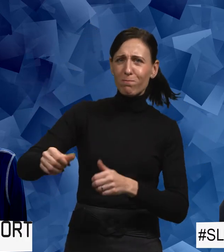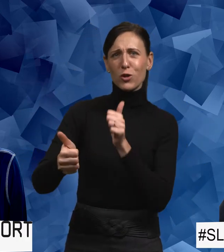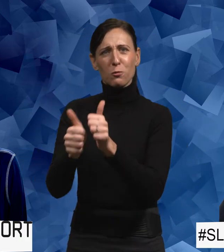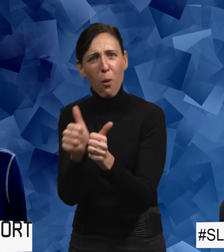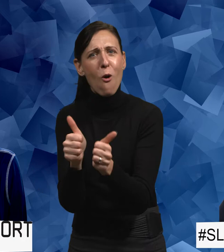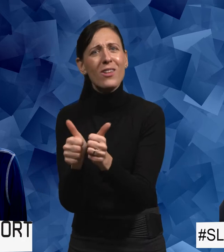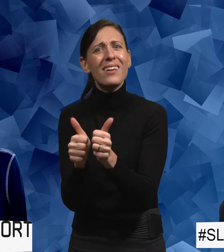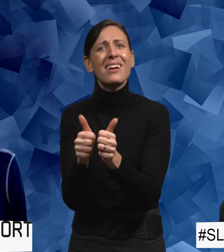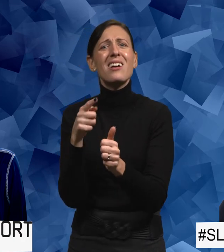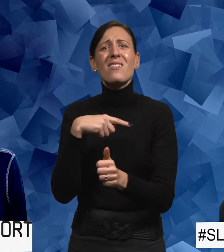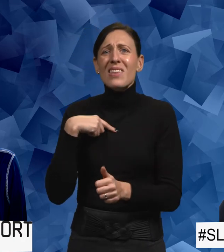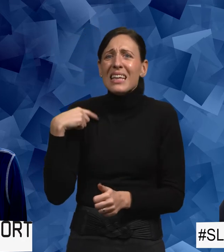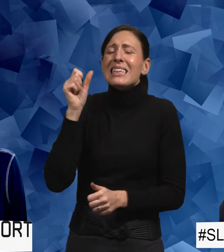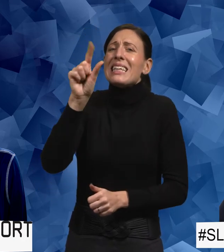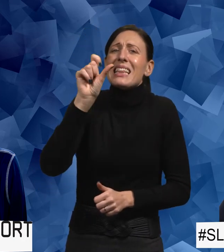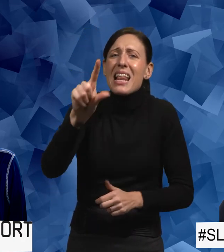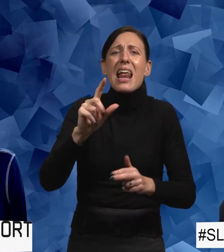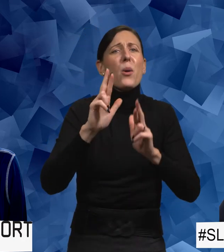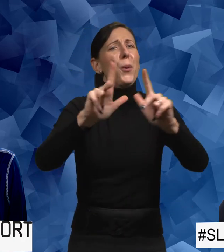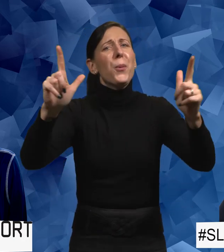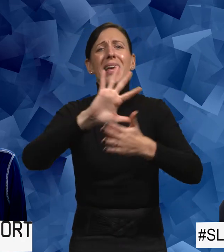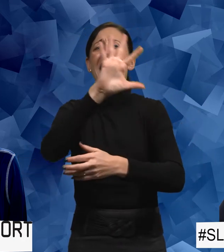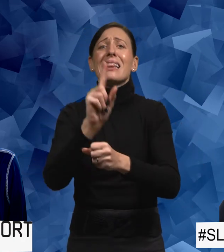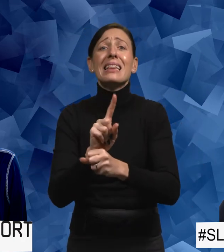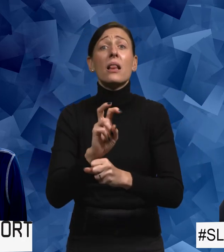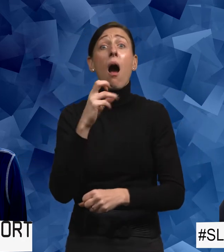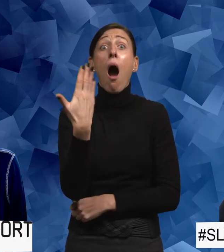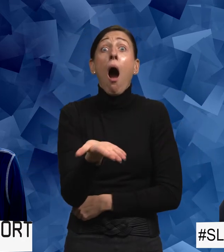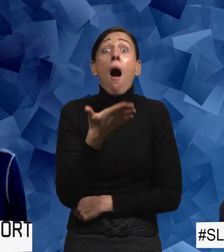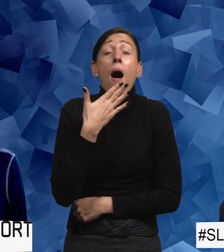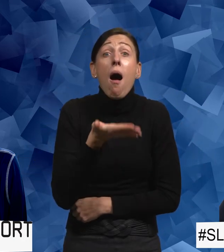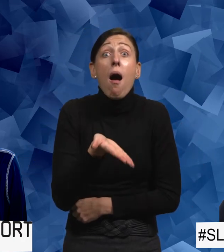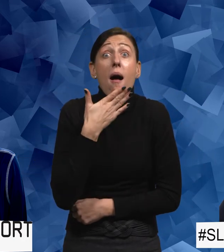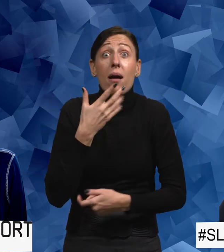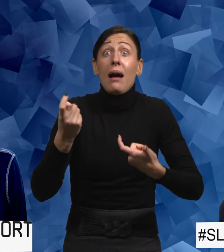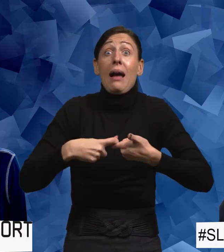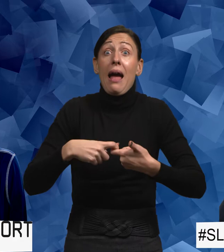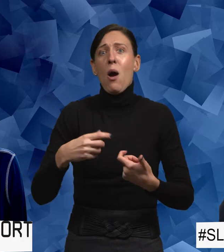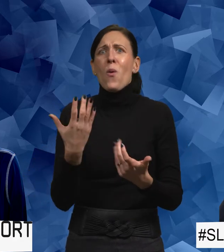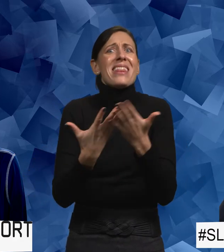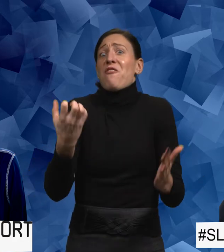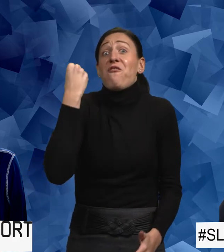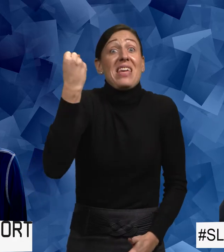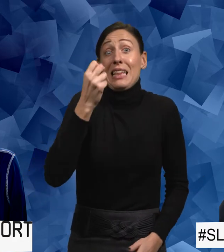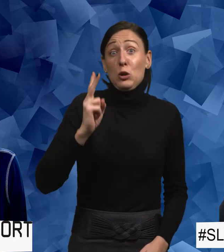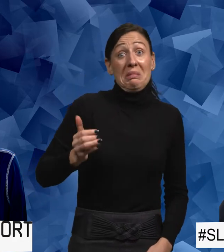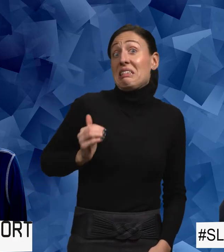Och jag tror att är det så att vi signalerar det här hela tiden, då blir det ointressant. Och då är du inte viktig som